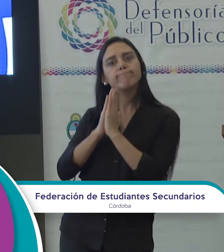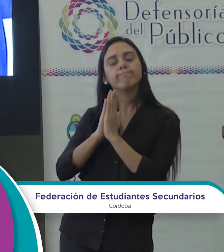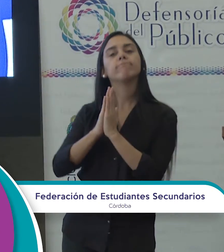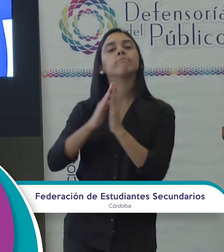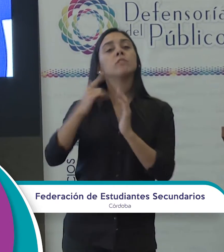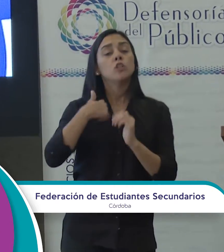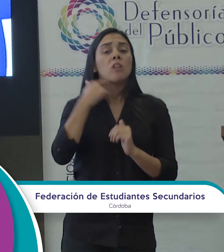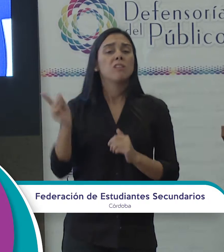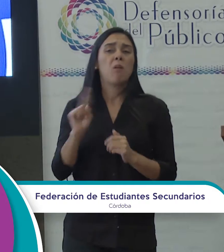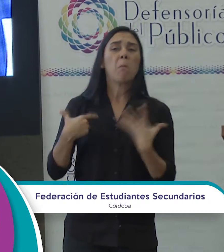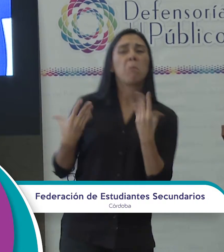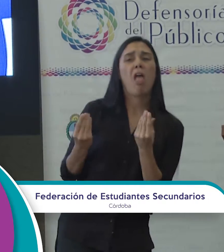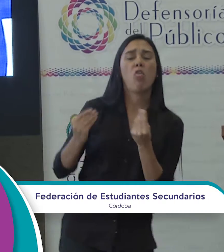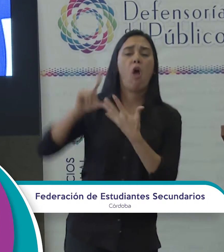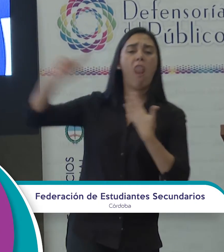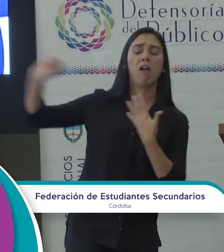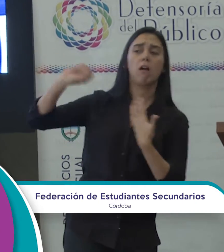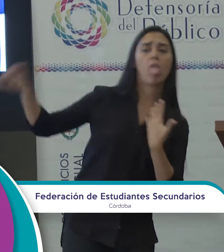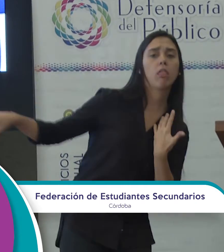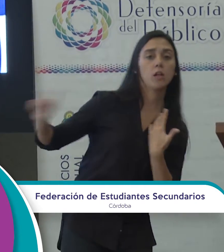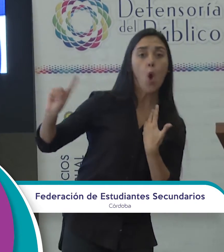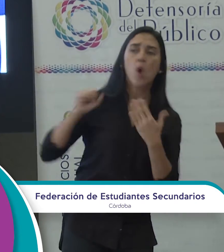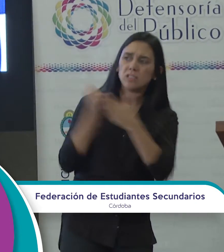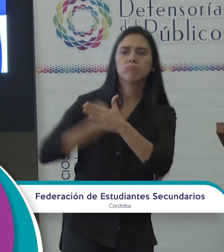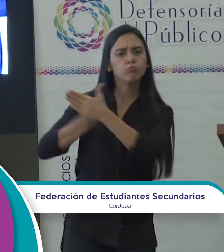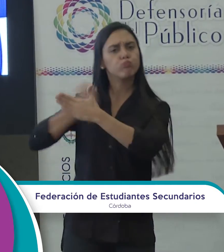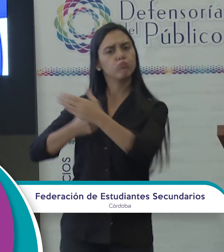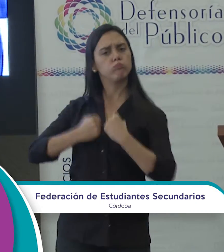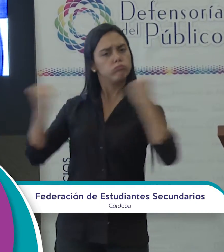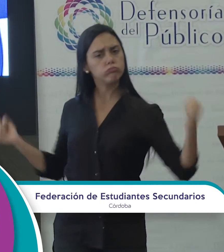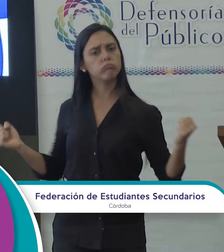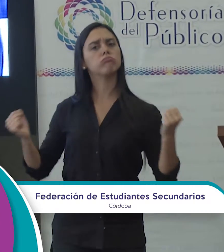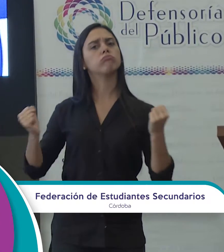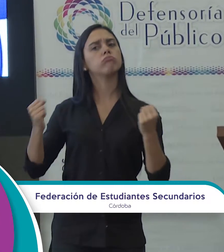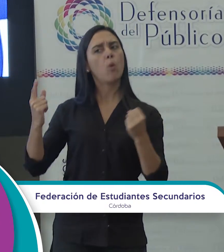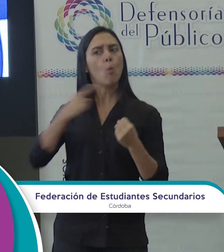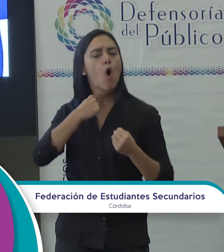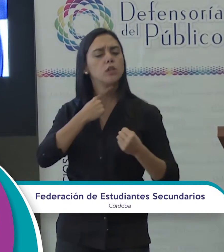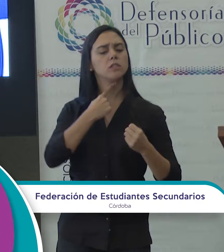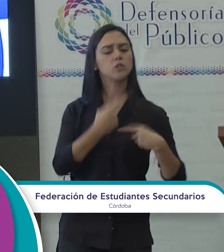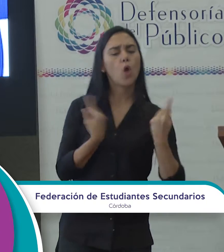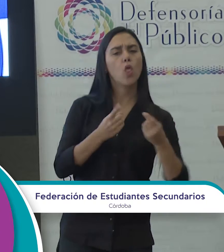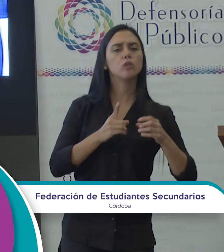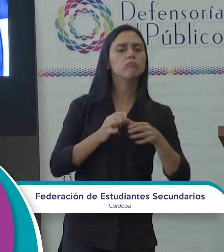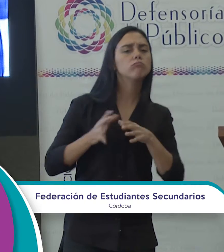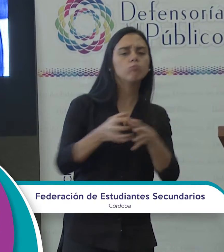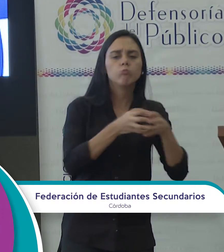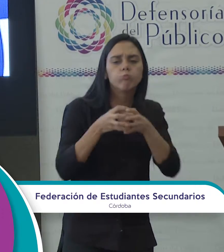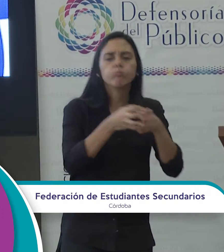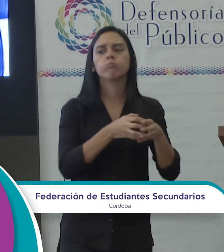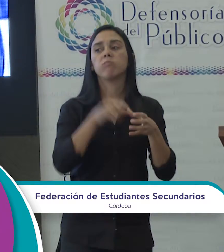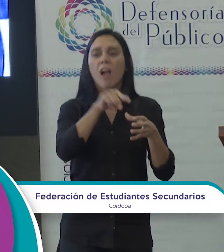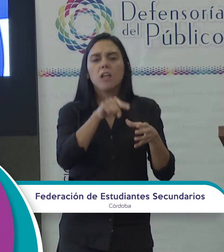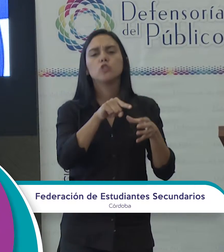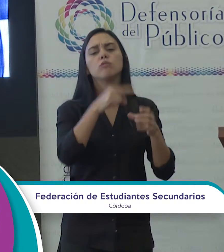debemos tenerles miedo y alejarnos, sino luchar y usarlos en favor del pueblo, en pos de comunicar todas las voces posibles. Estos son instrumentos